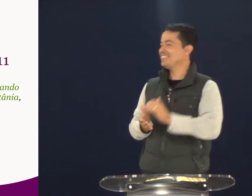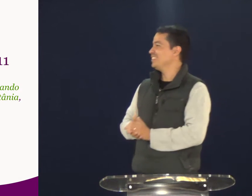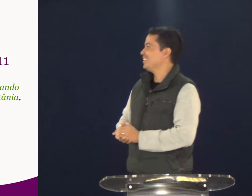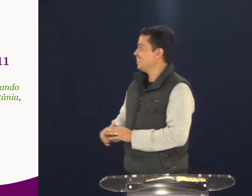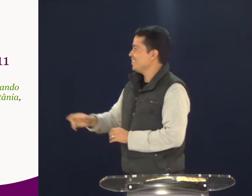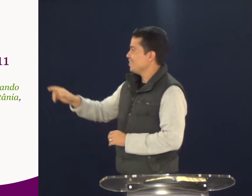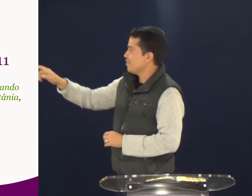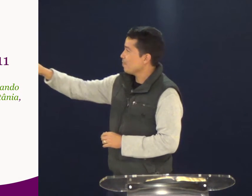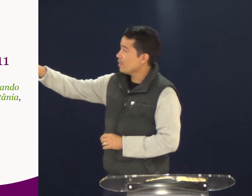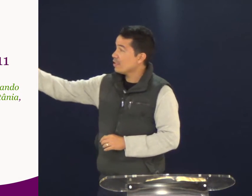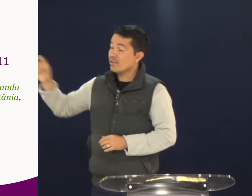É um resumo.